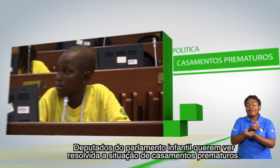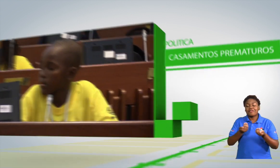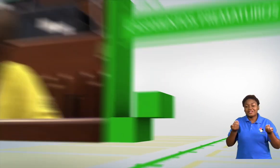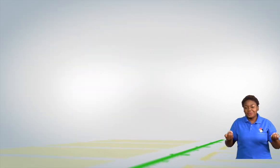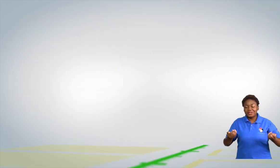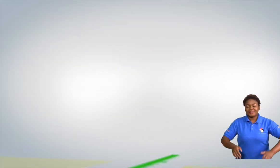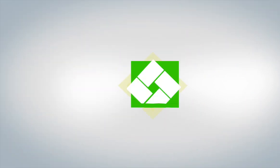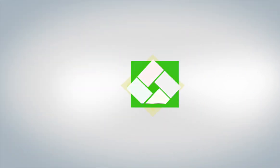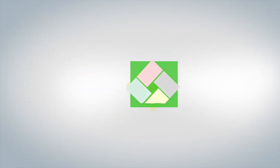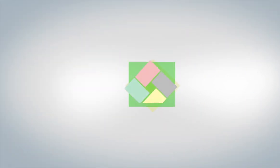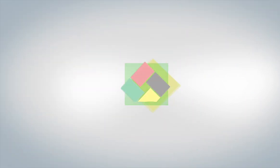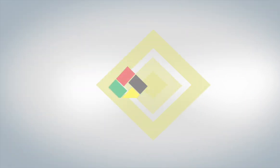prematuros.